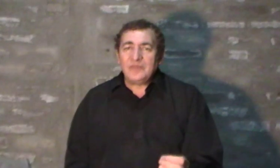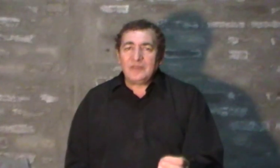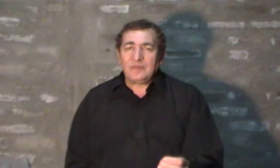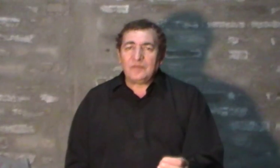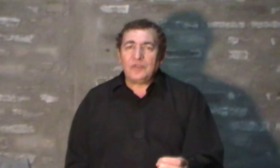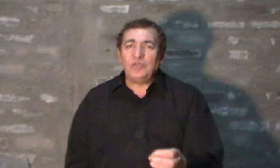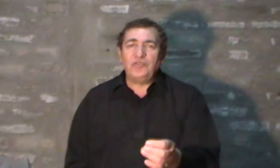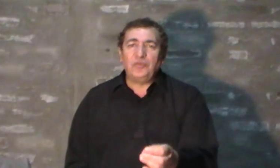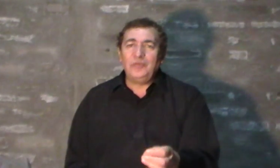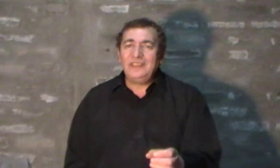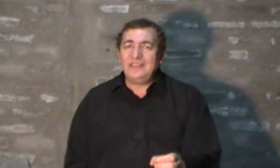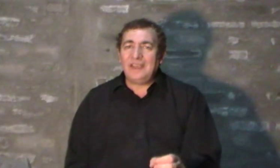consumista,